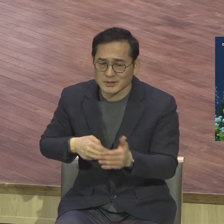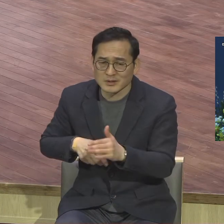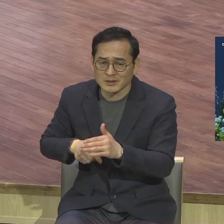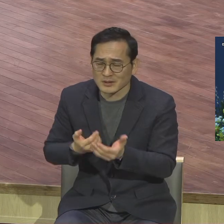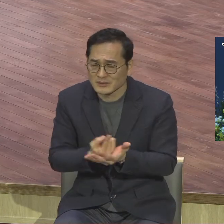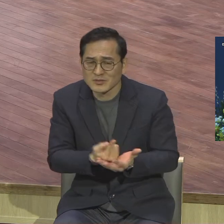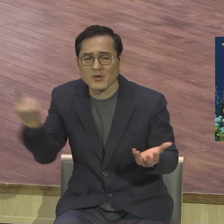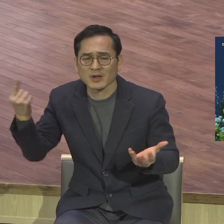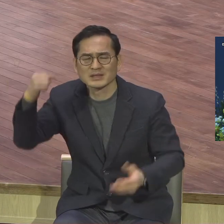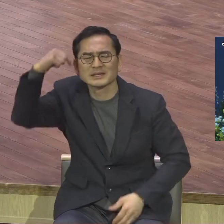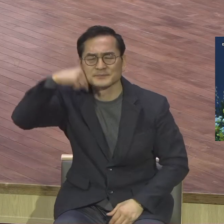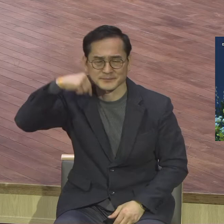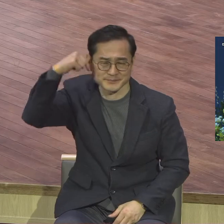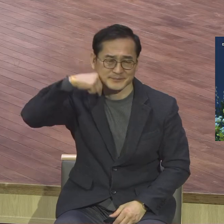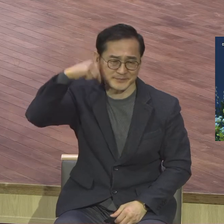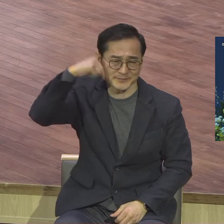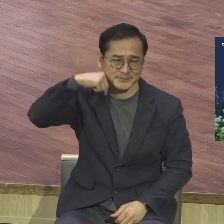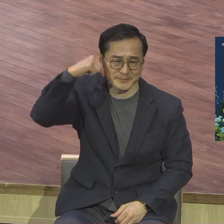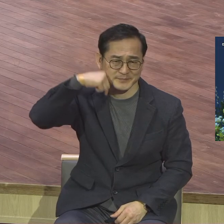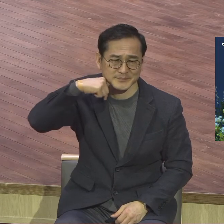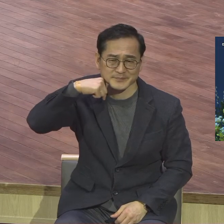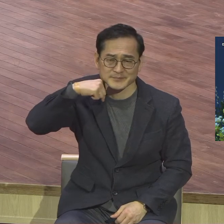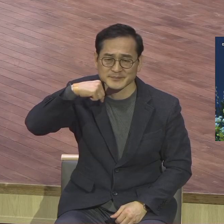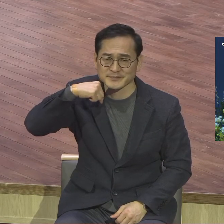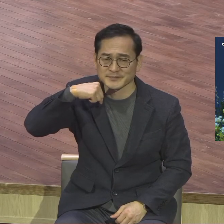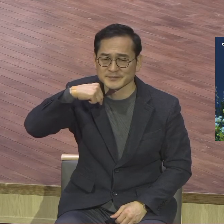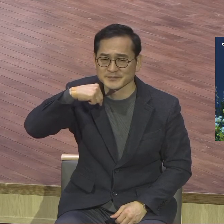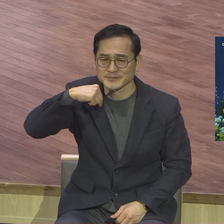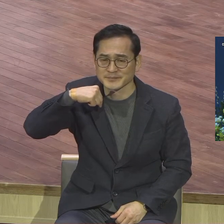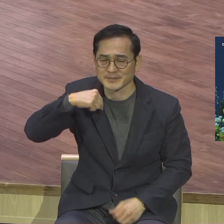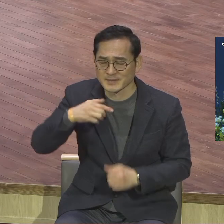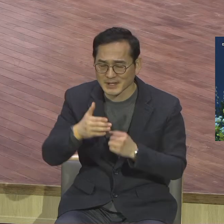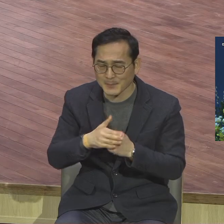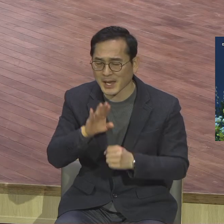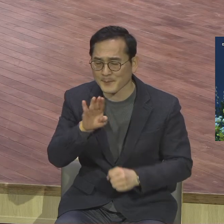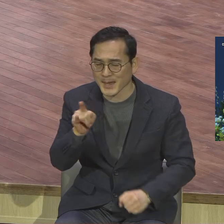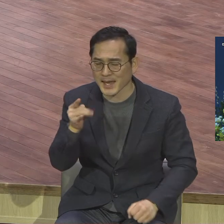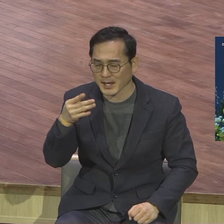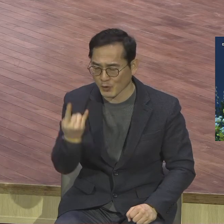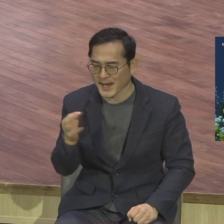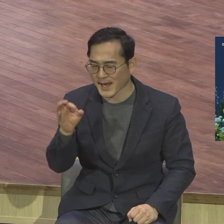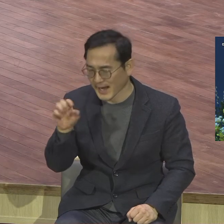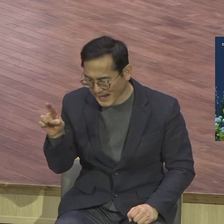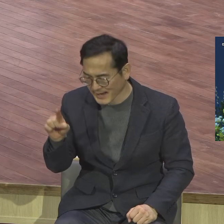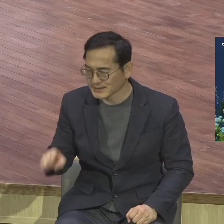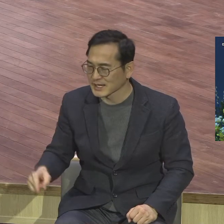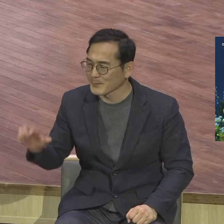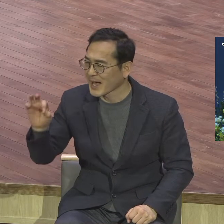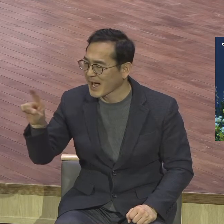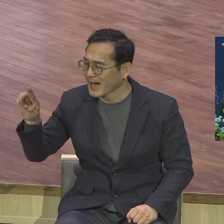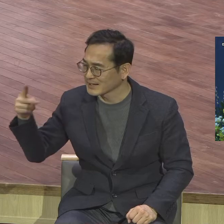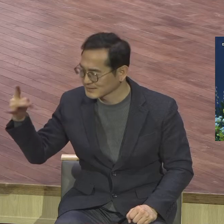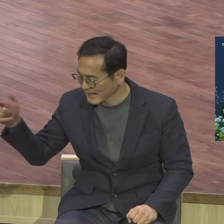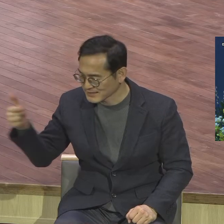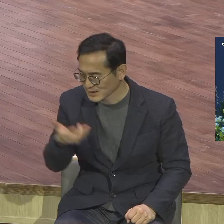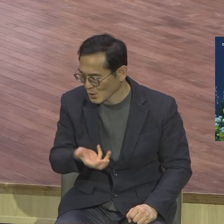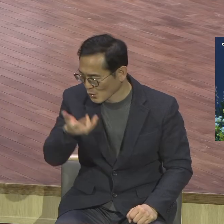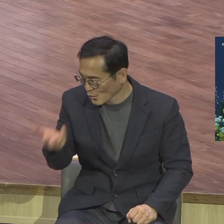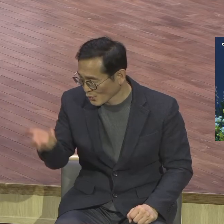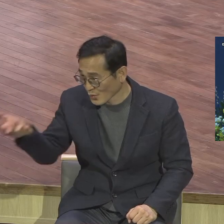심정이었어요 이후 바울은 베레아를 거쳐가지고 아덴 고린도에 이르러서 보험을 증거했습니다 바울의 이